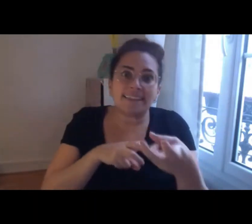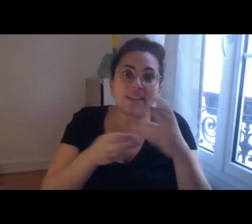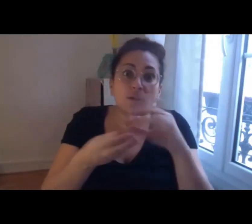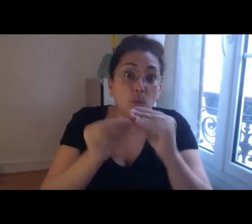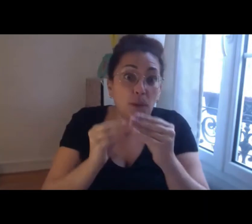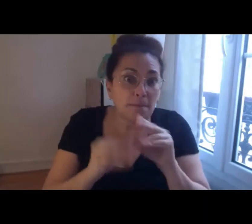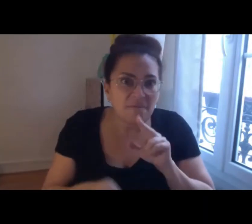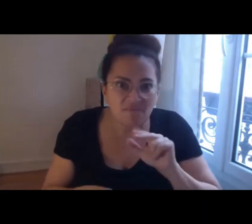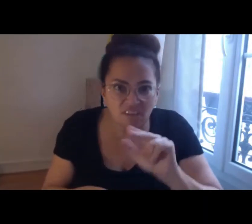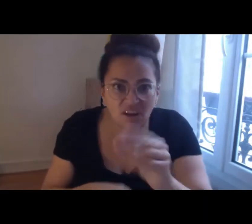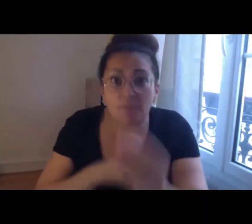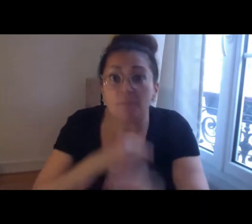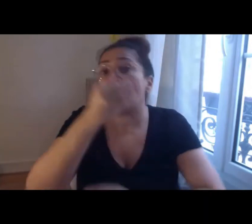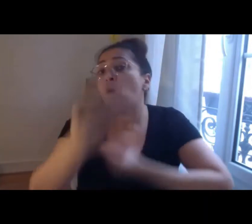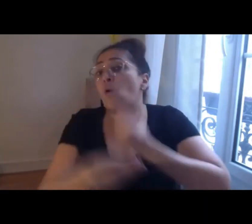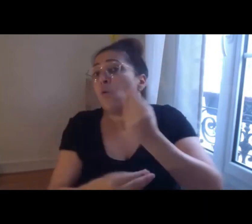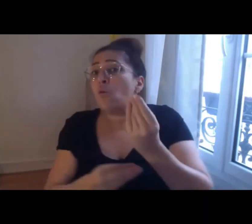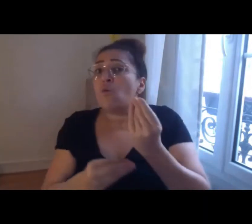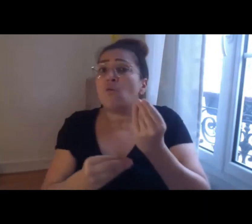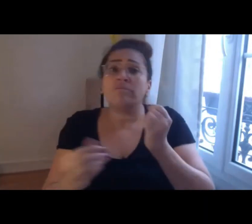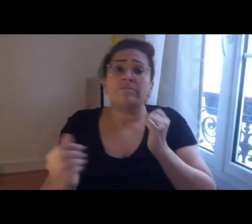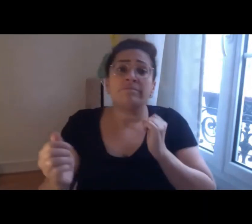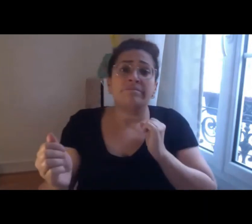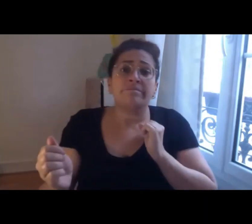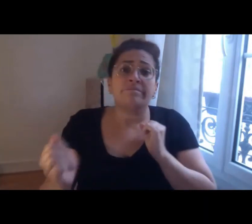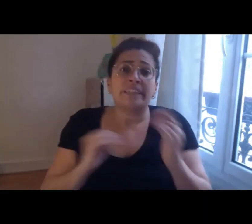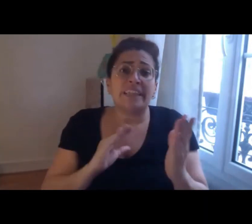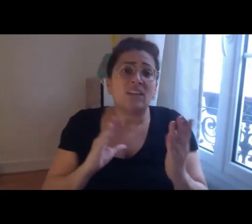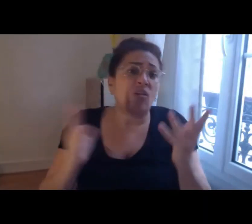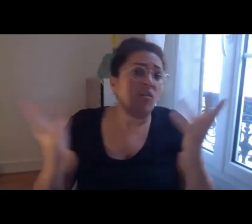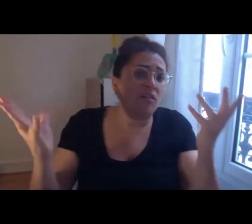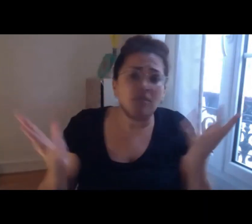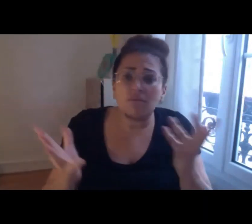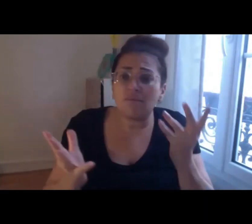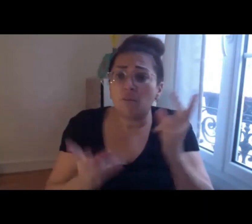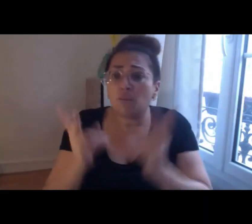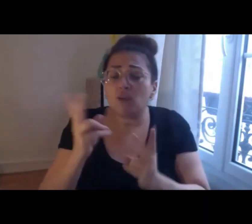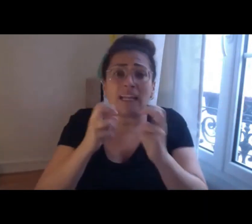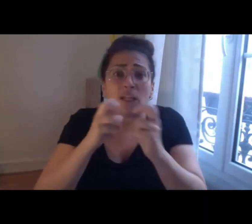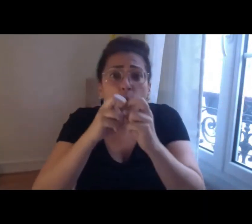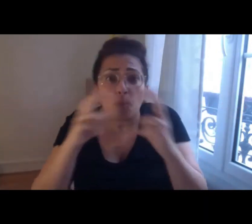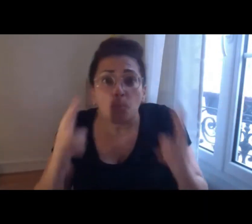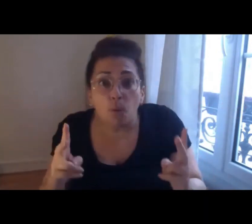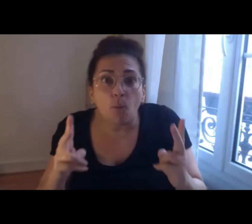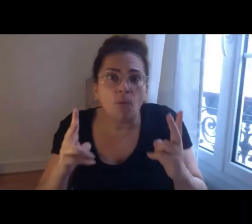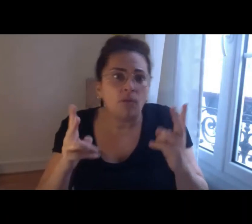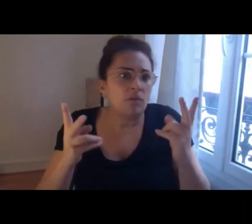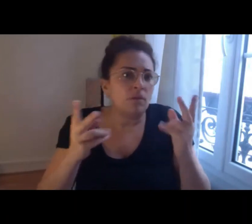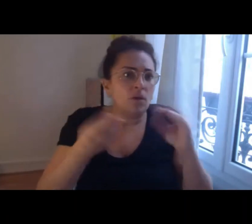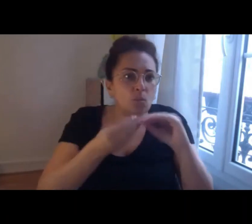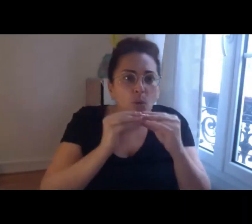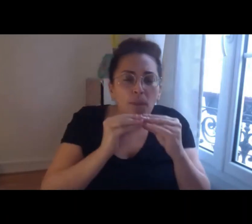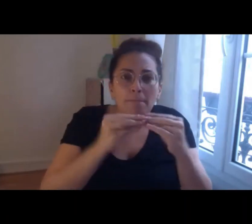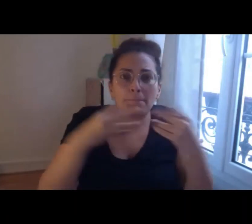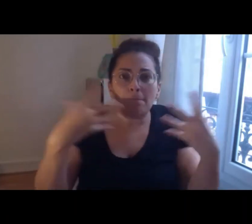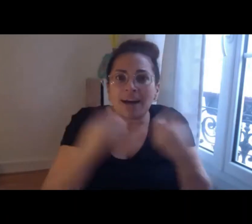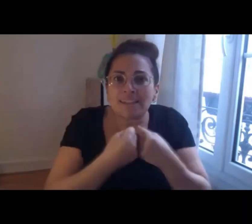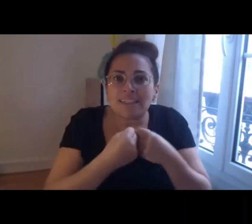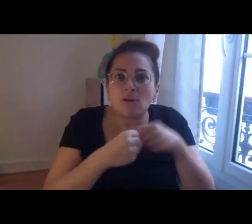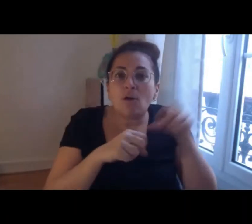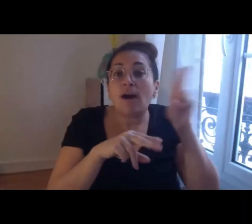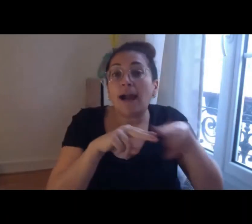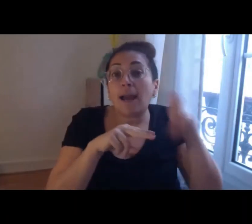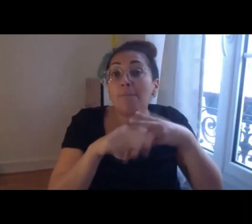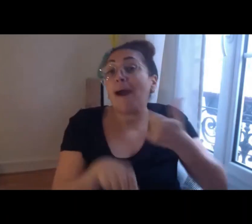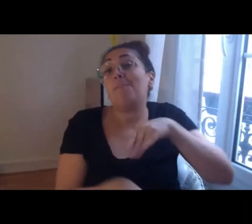que demain on puisse trouver de nouveaux outils pour réparer pour réorganiser et c'est vrai que c'est assez